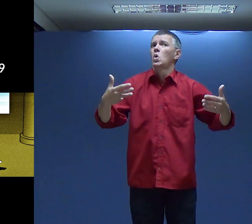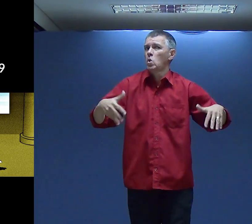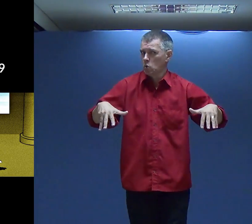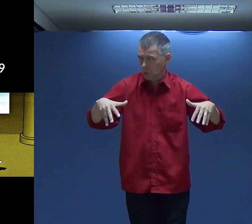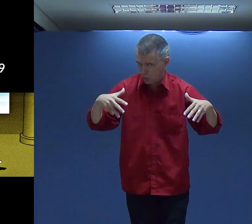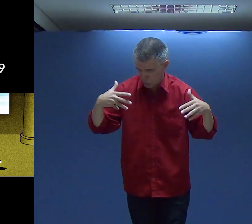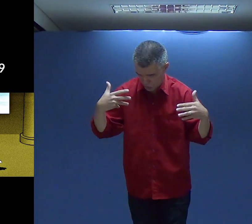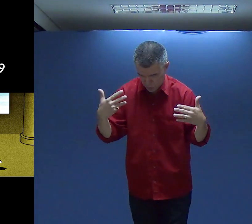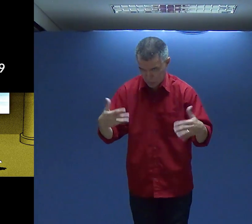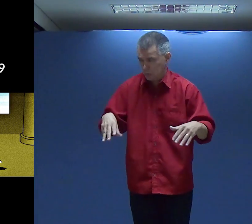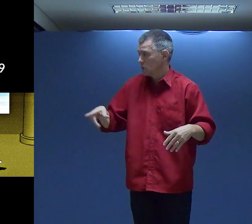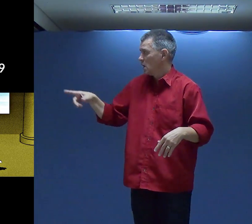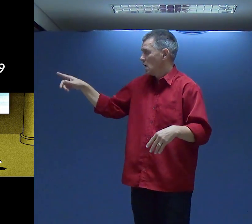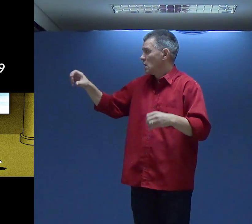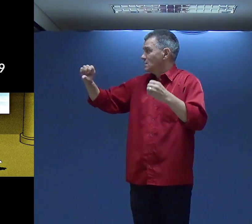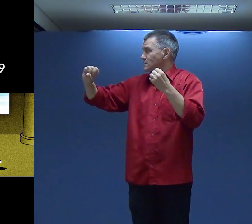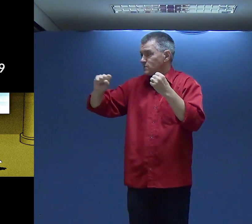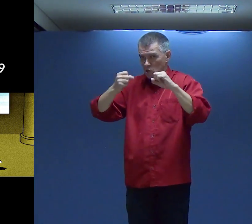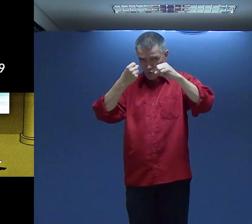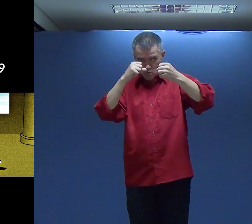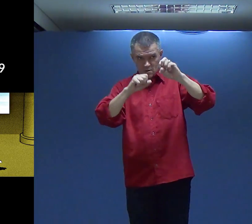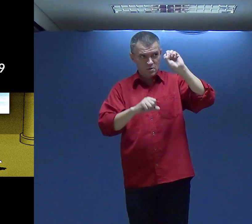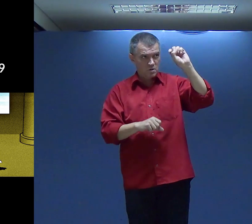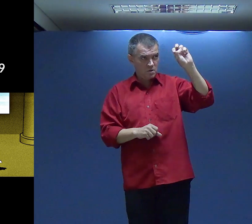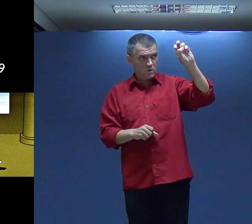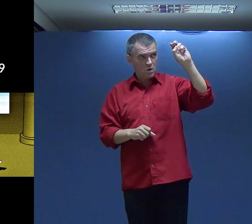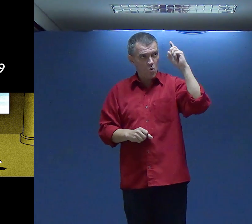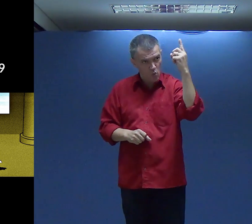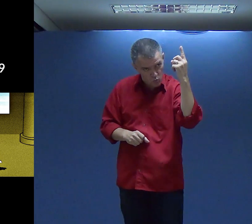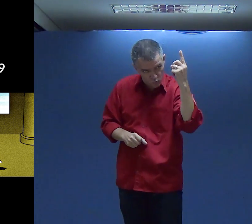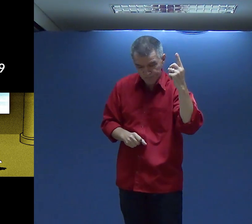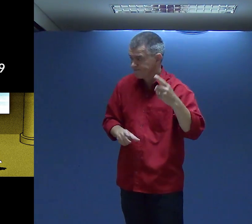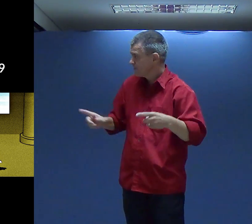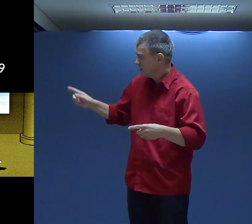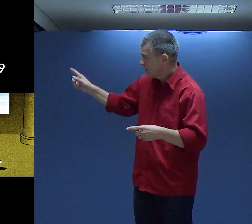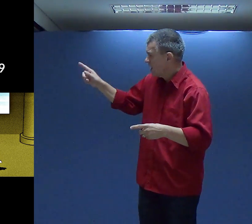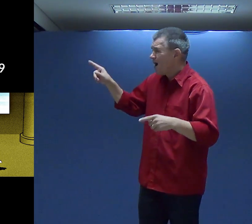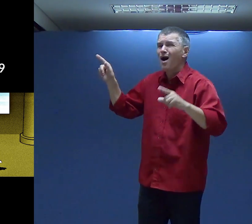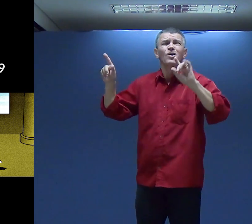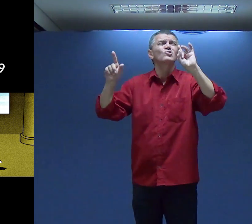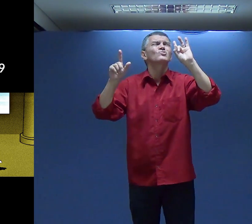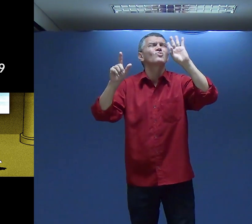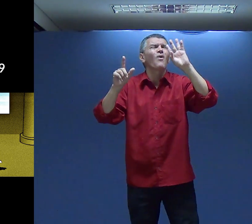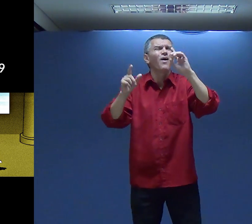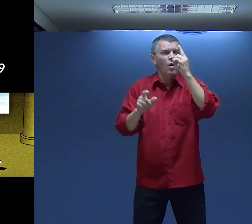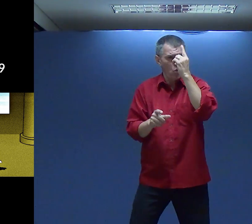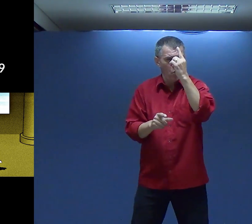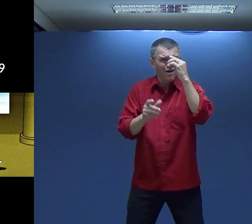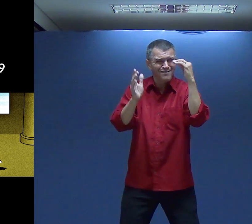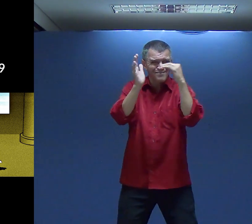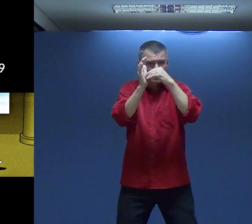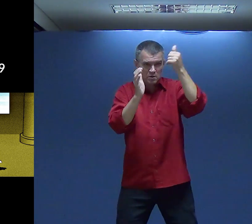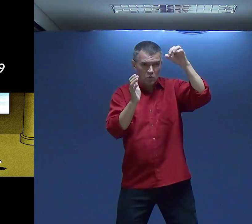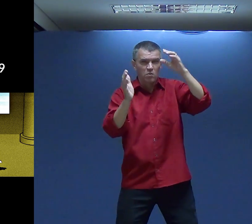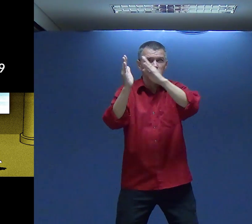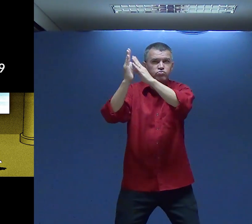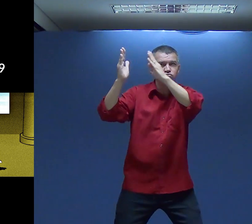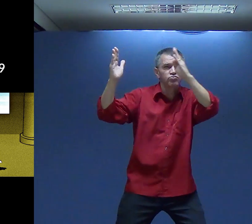Agora Olha só Em Salmos 51 Versículo Do 1